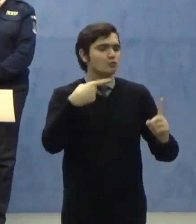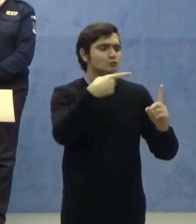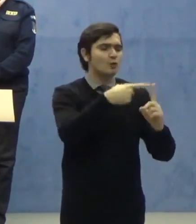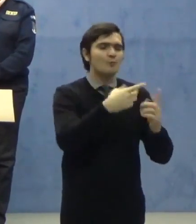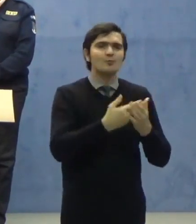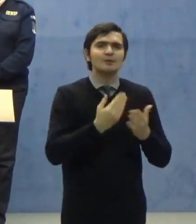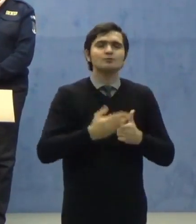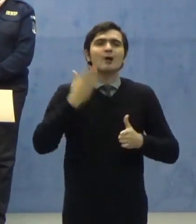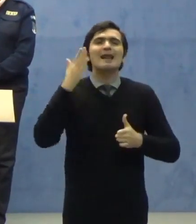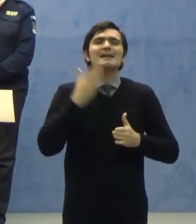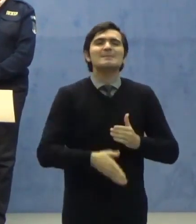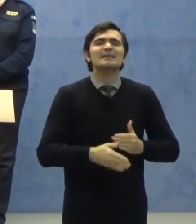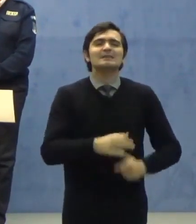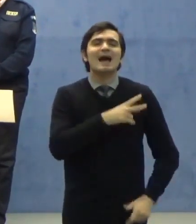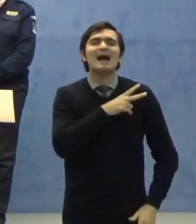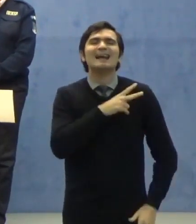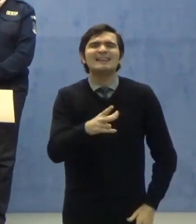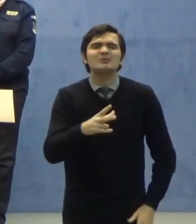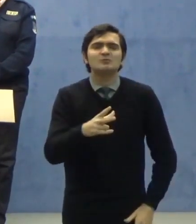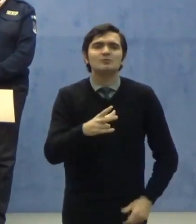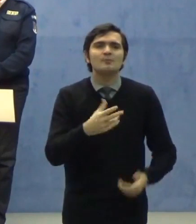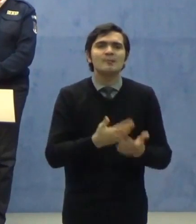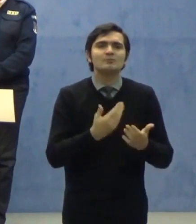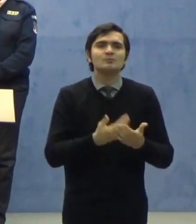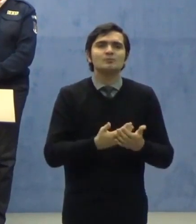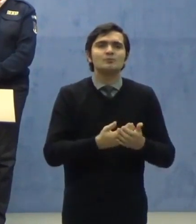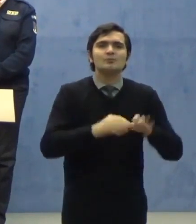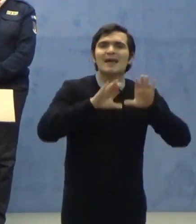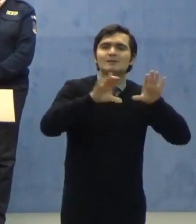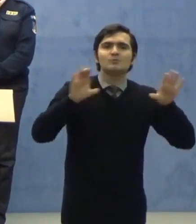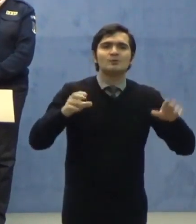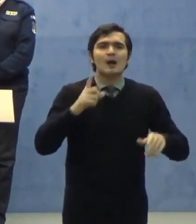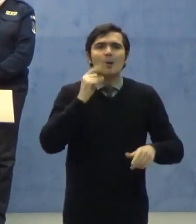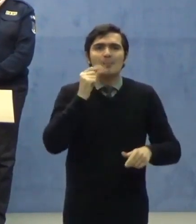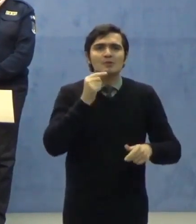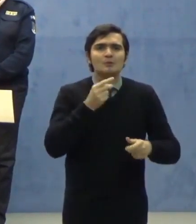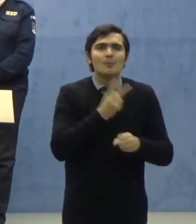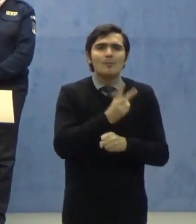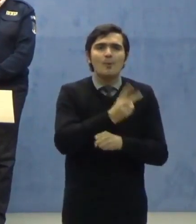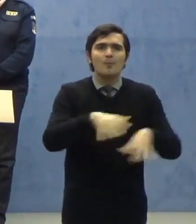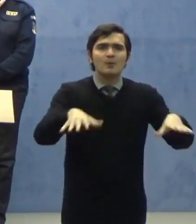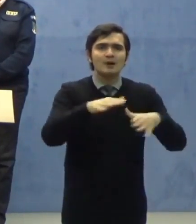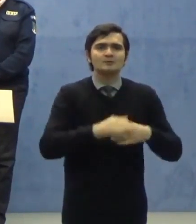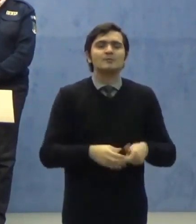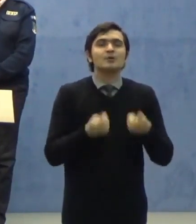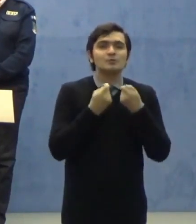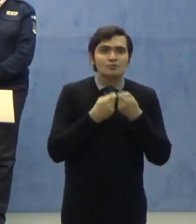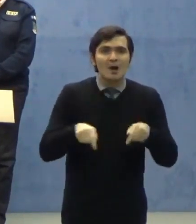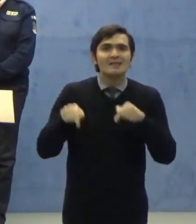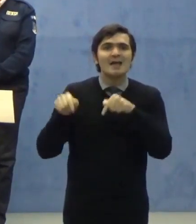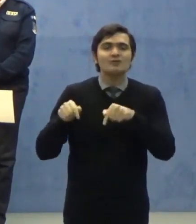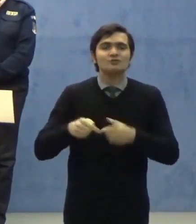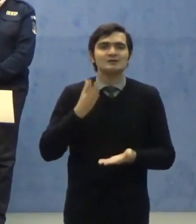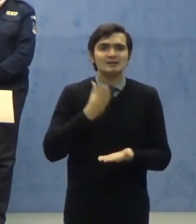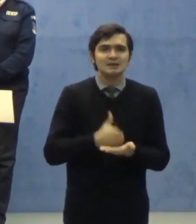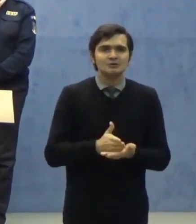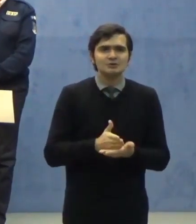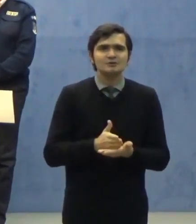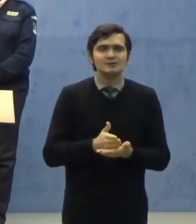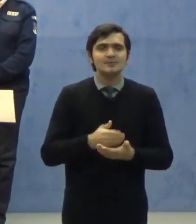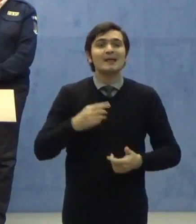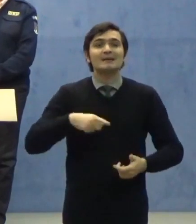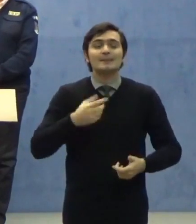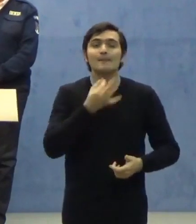la care se expune populația. Toate asemenea decizii sunt propuse